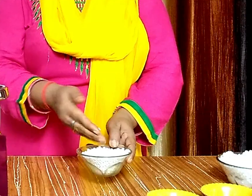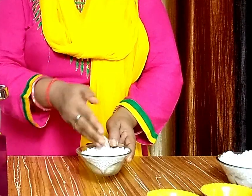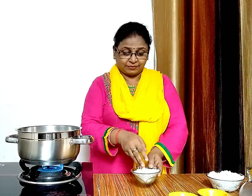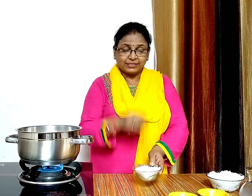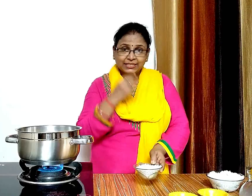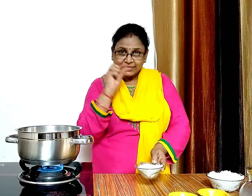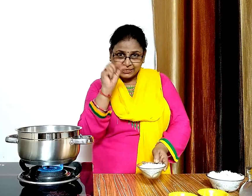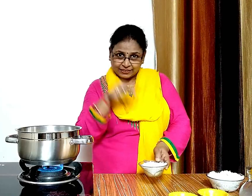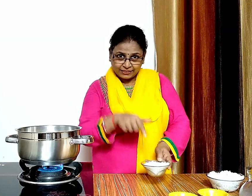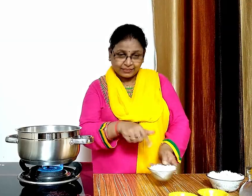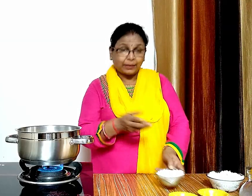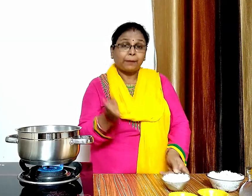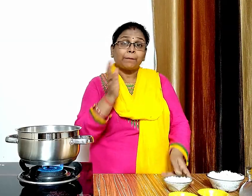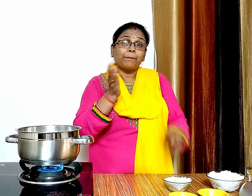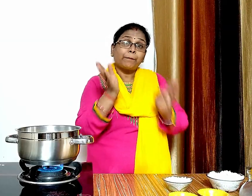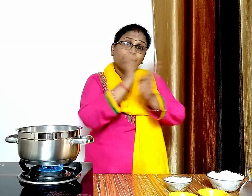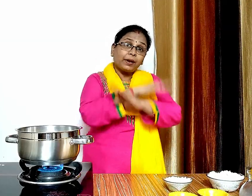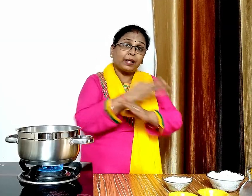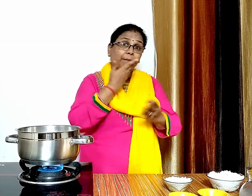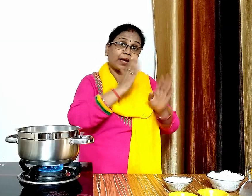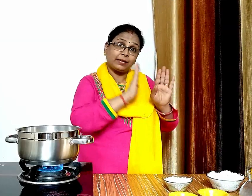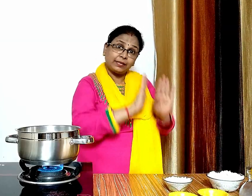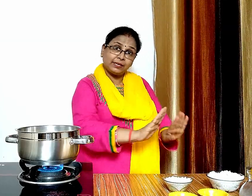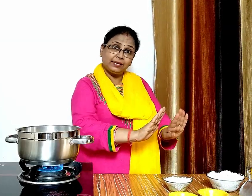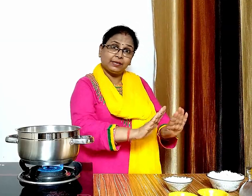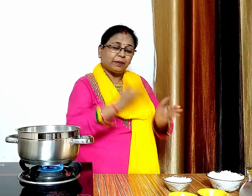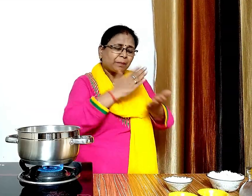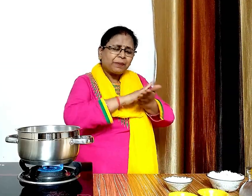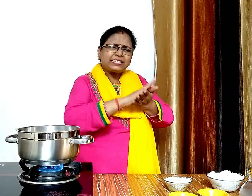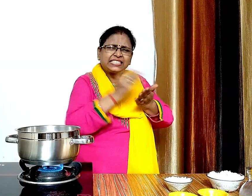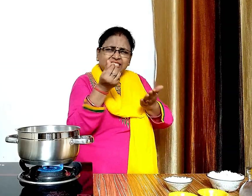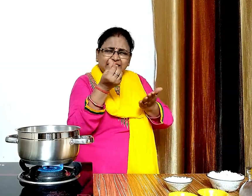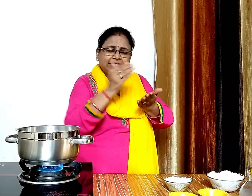जिसे हमने पहले ही साफ करके आदे घंटिक लिए बिगो कर रख दिया था